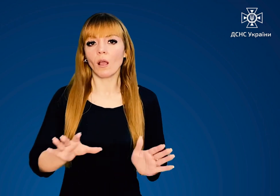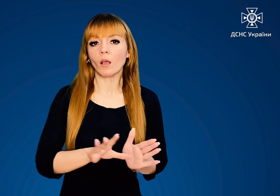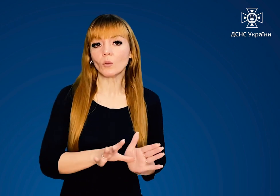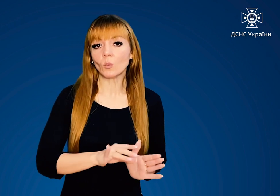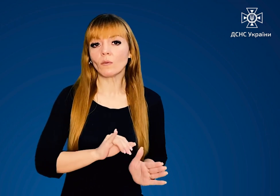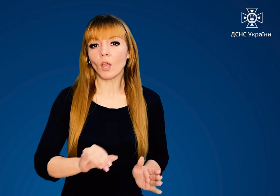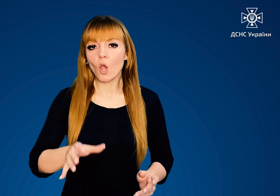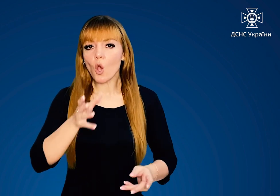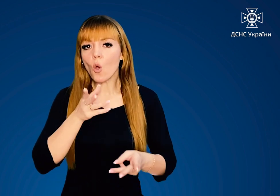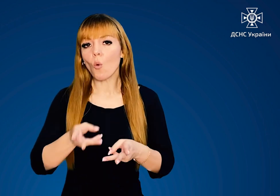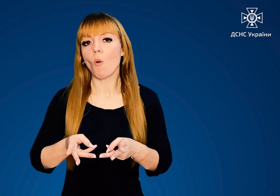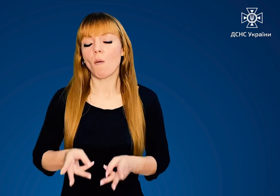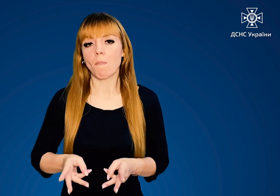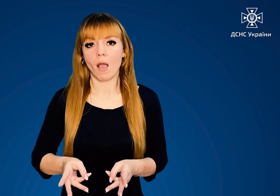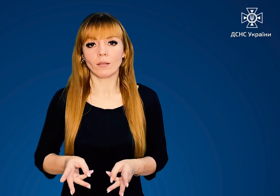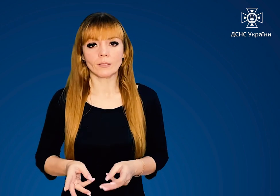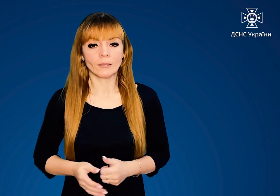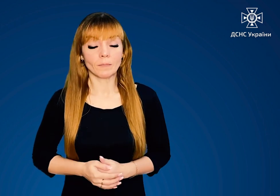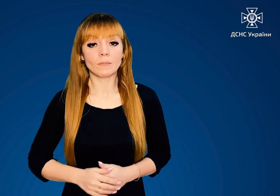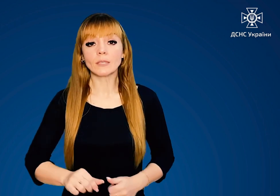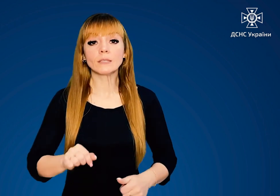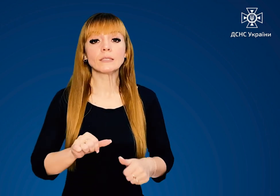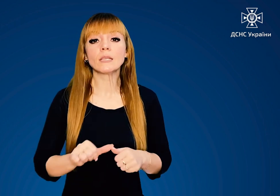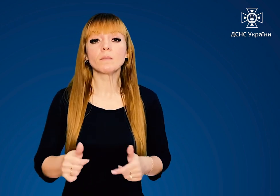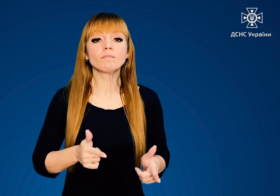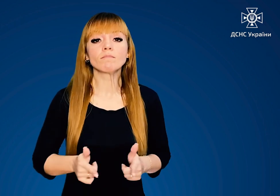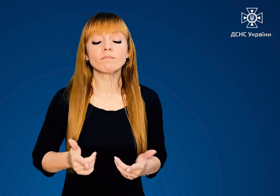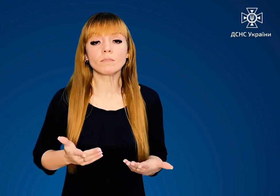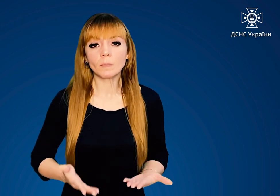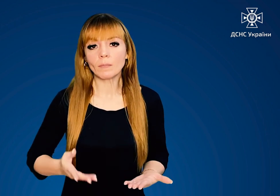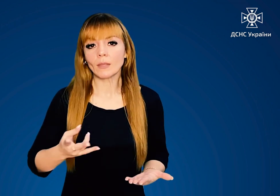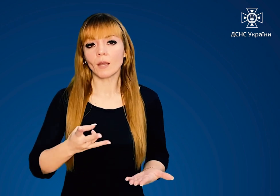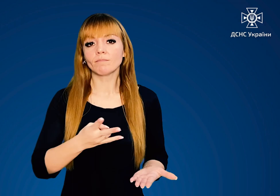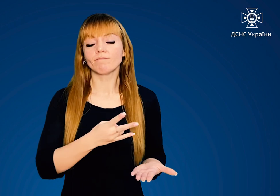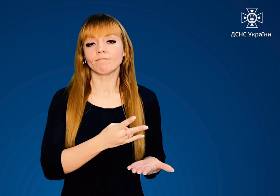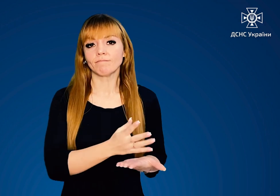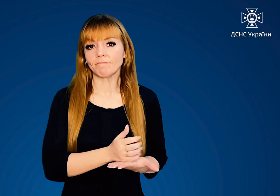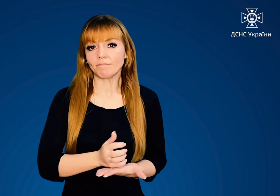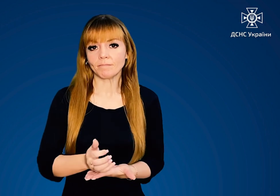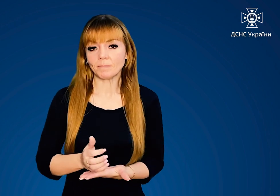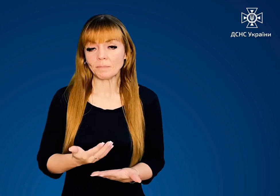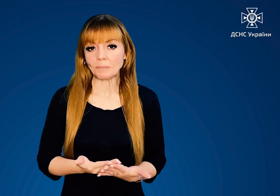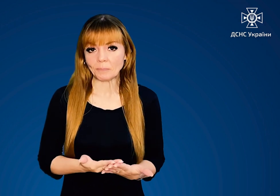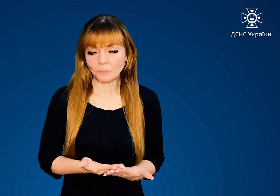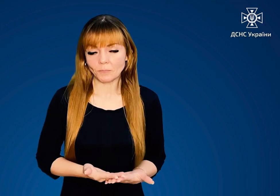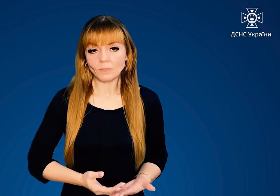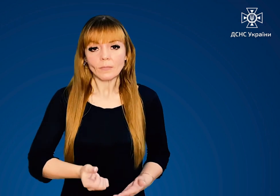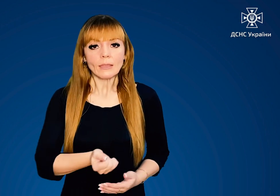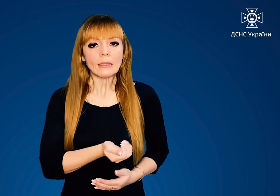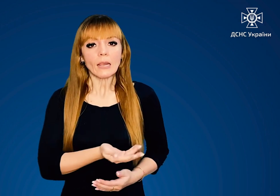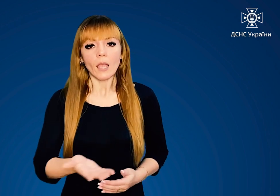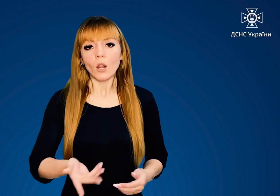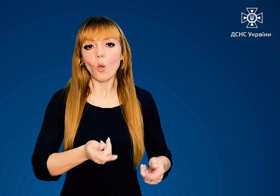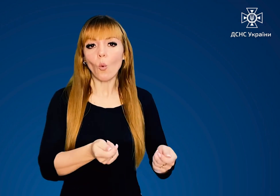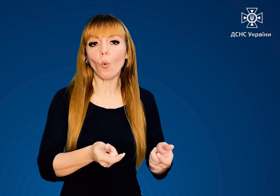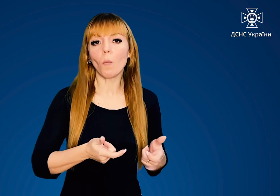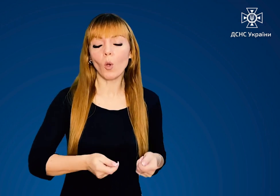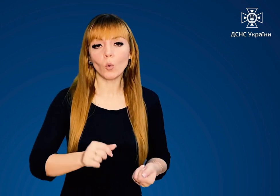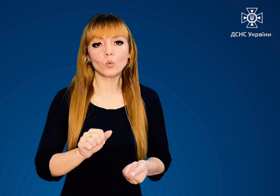електроенергії та централізованого опалення. А саме, необхідно придбати Декілька